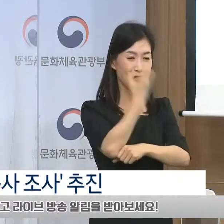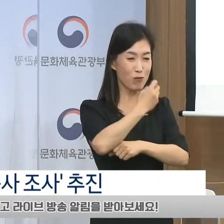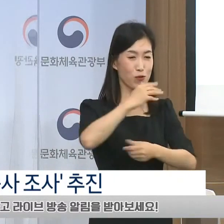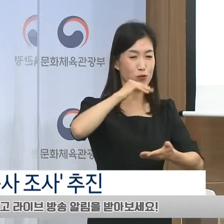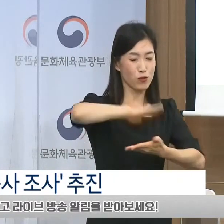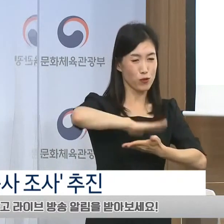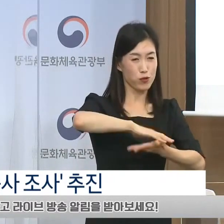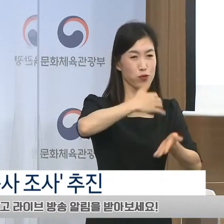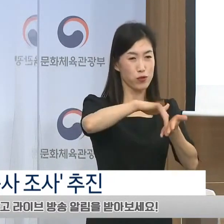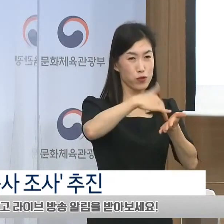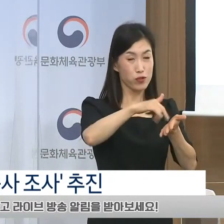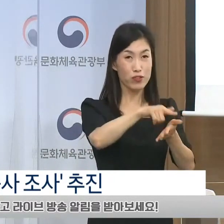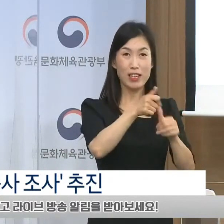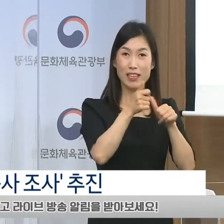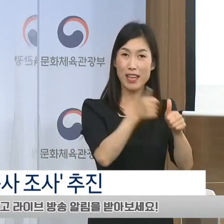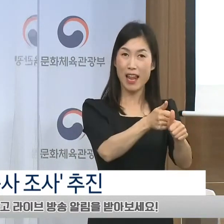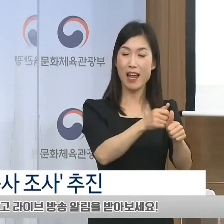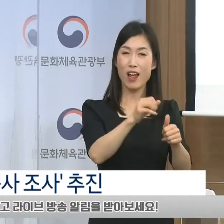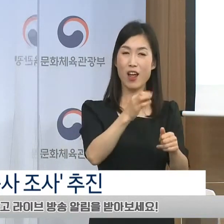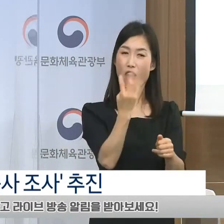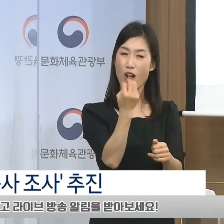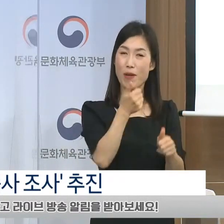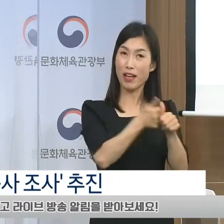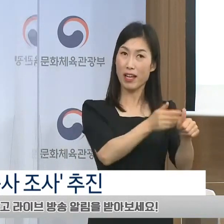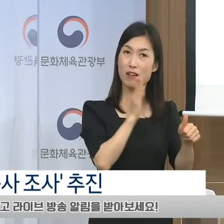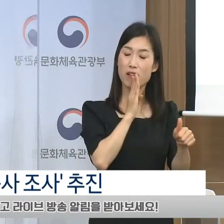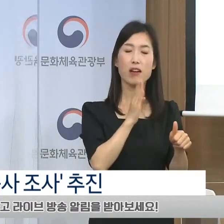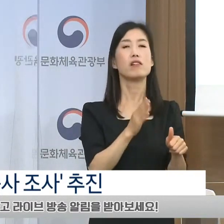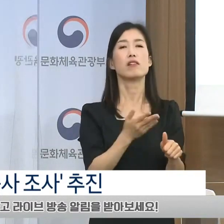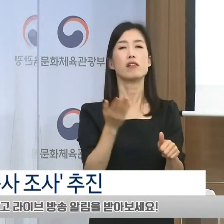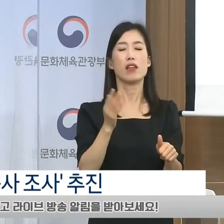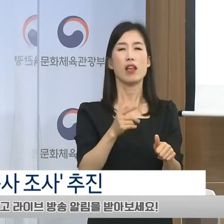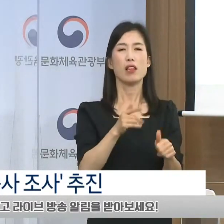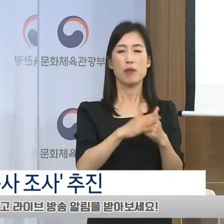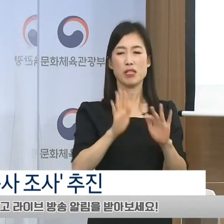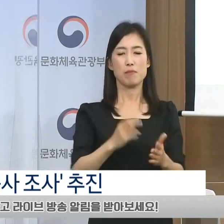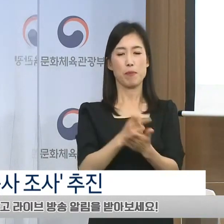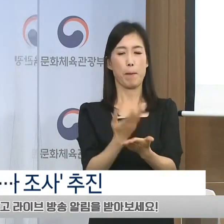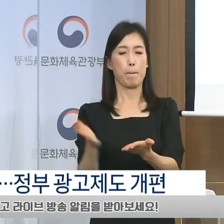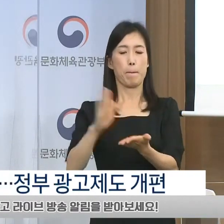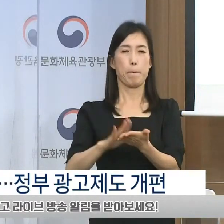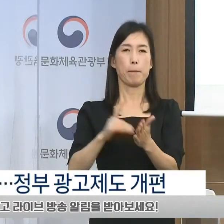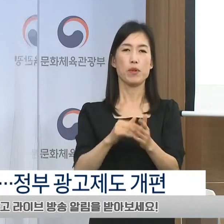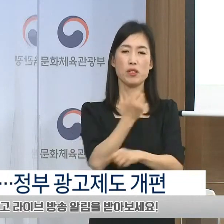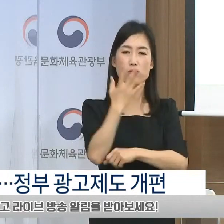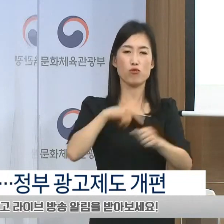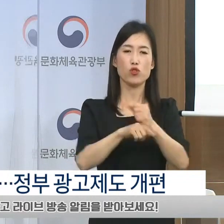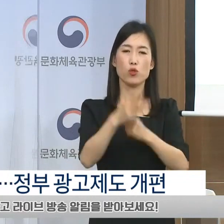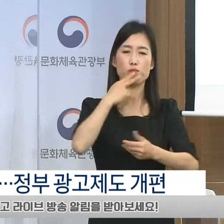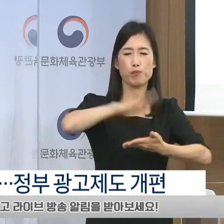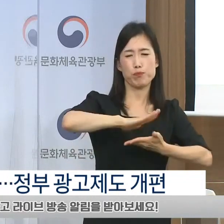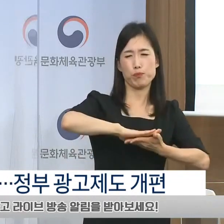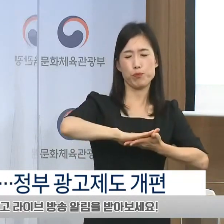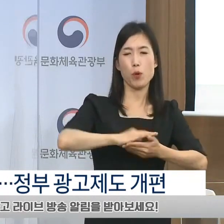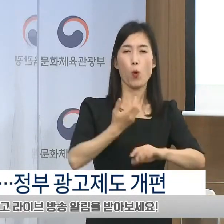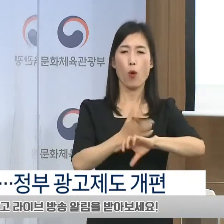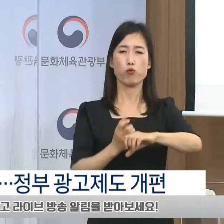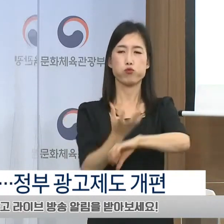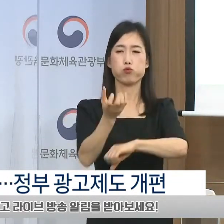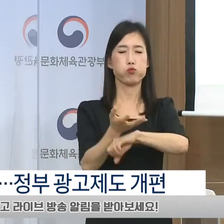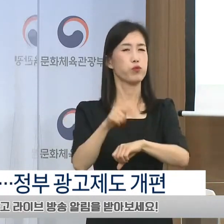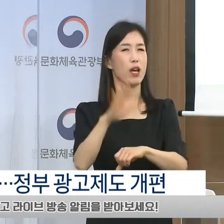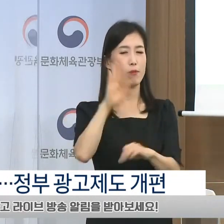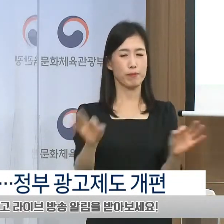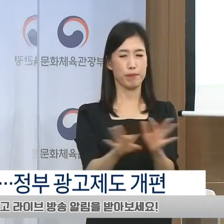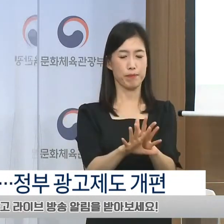발생하는 새 신문지 해외 수출 등의 문제점들도 개선될 것으로 기대가 됩니다. 문체부는